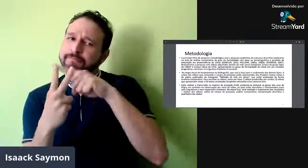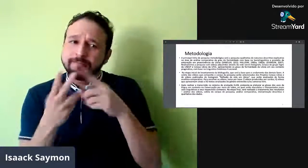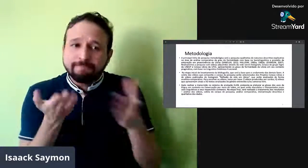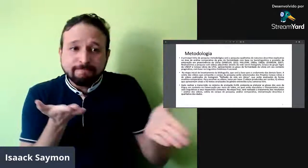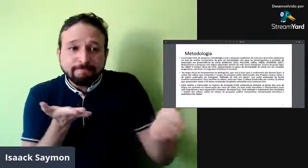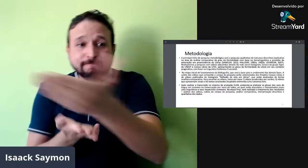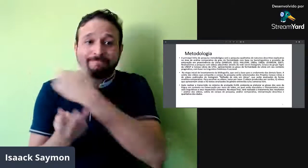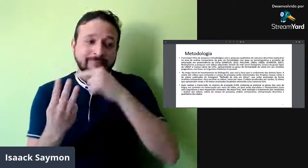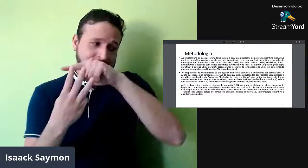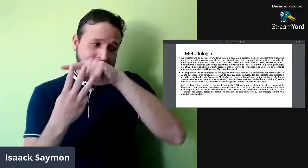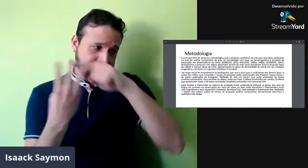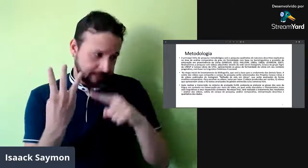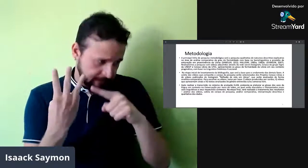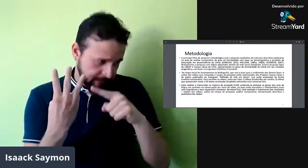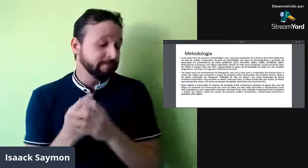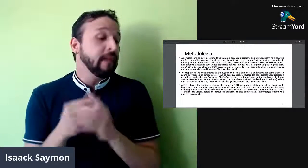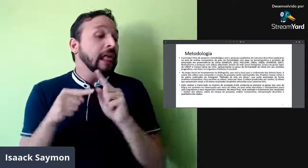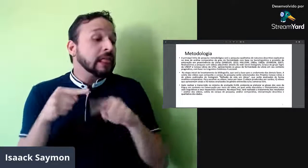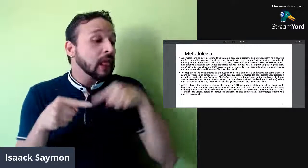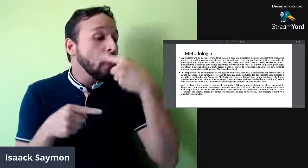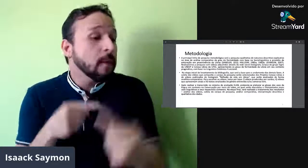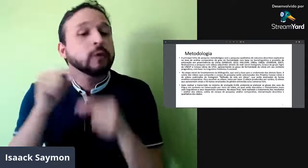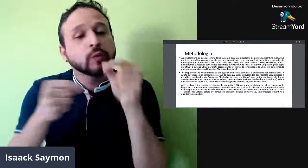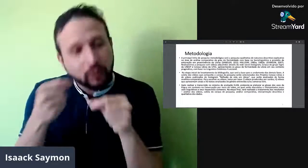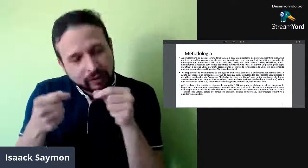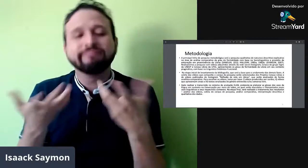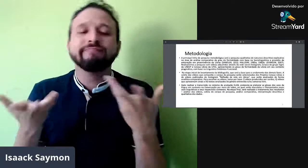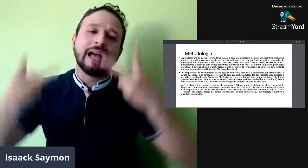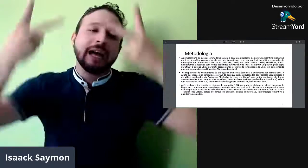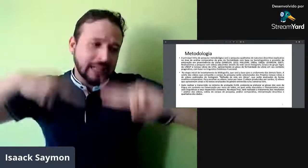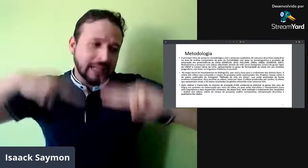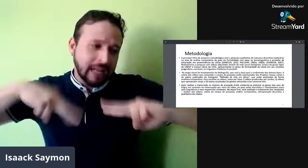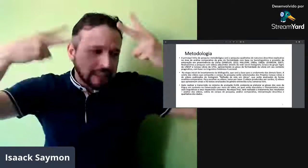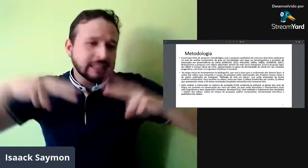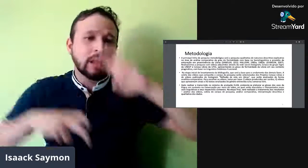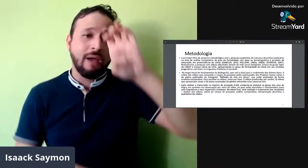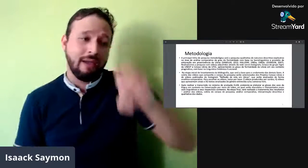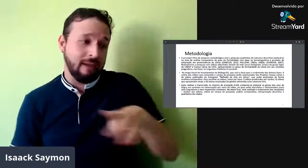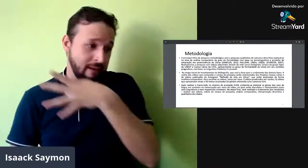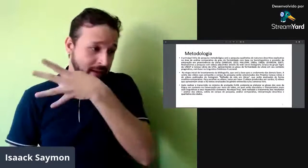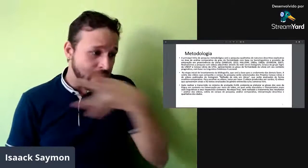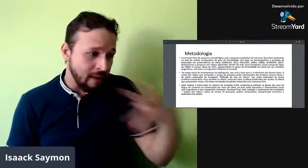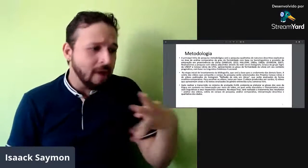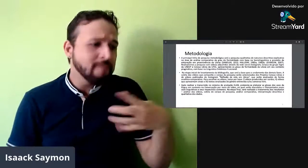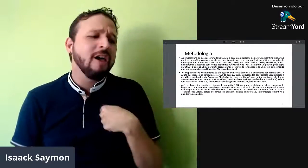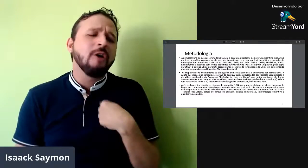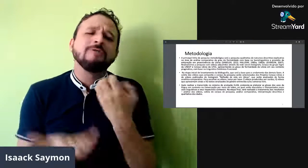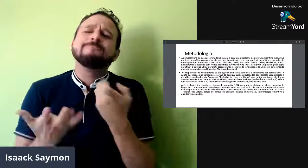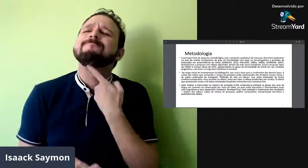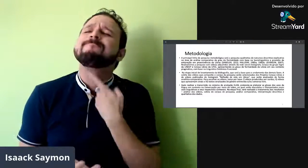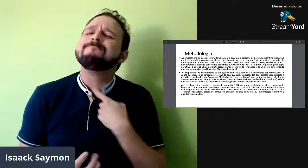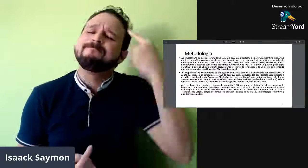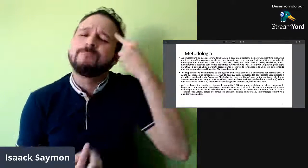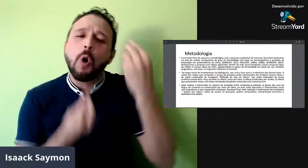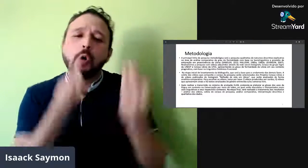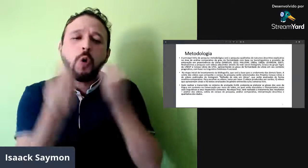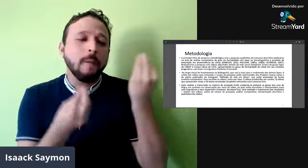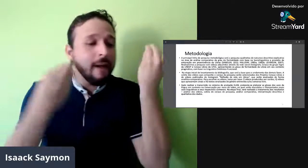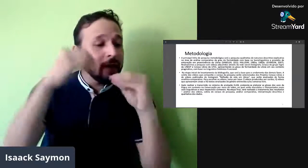Também ver alguns vídeos produzidos por esses surdos, alguns vídeos que apresentam mais sinais, e também os textos